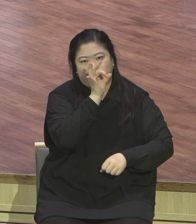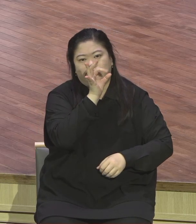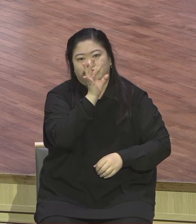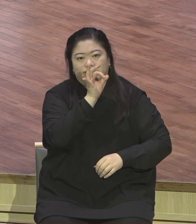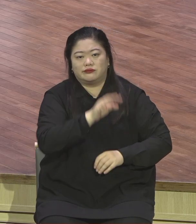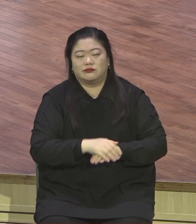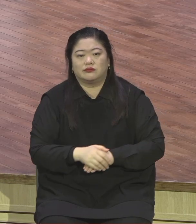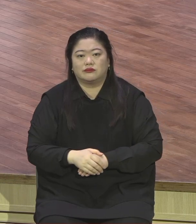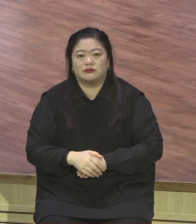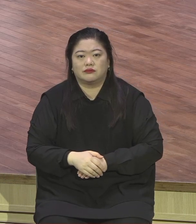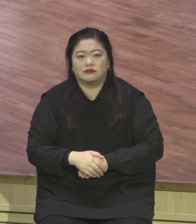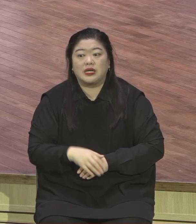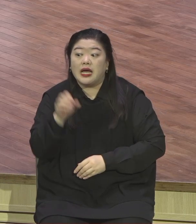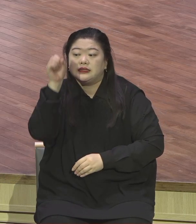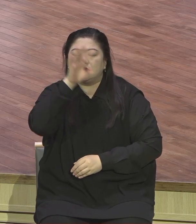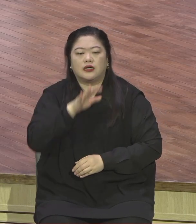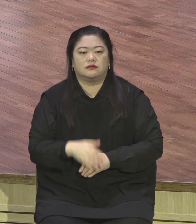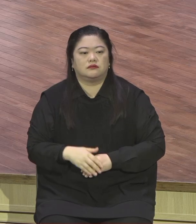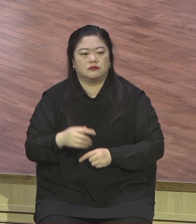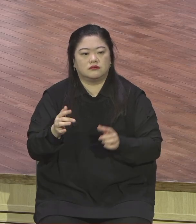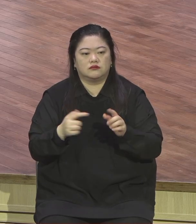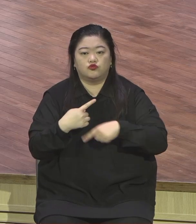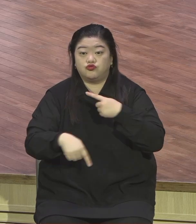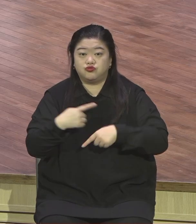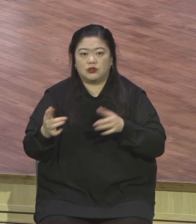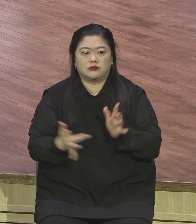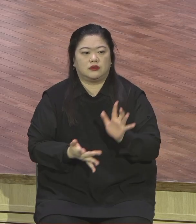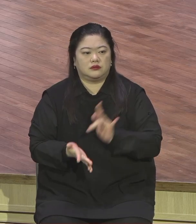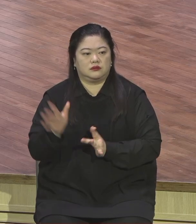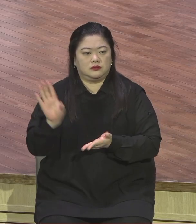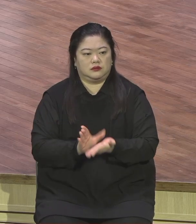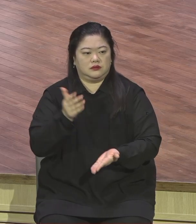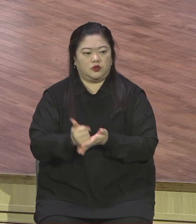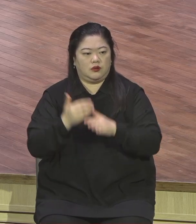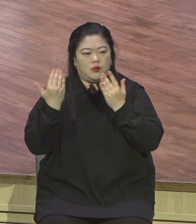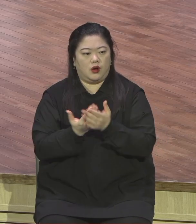만나야만 참된 심, 참된 안식이 있다라는 말씀이